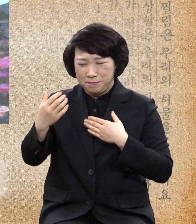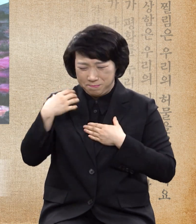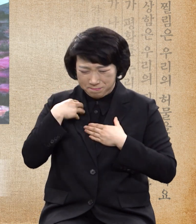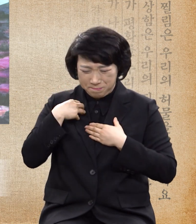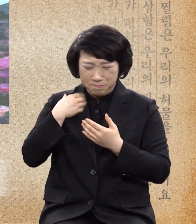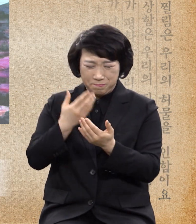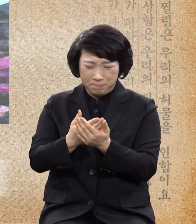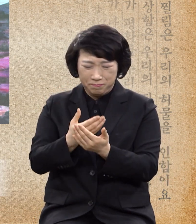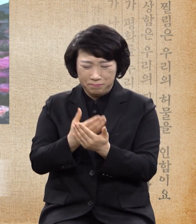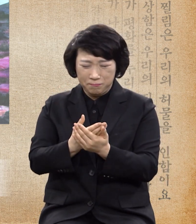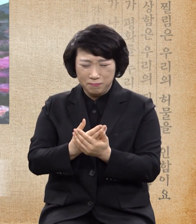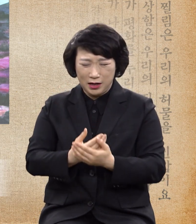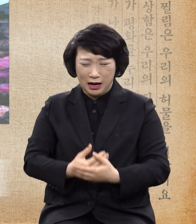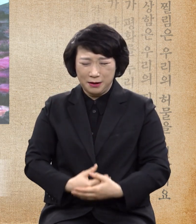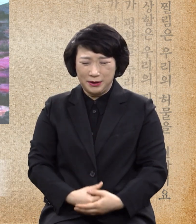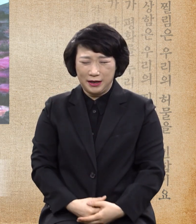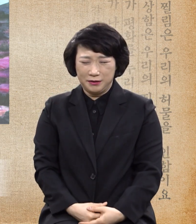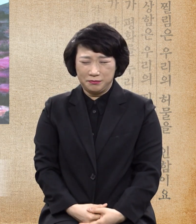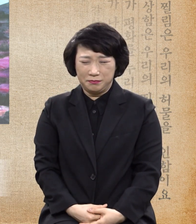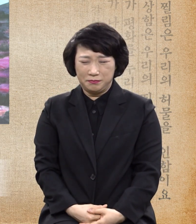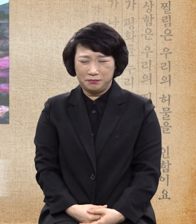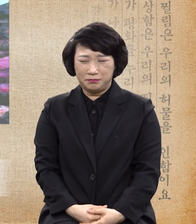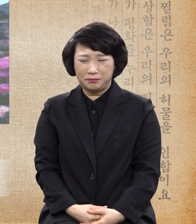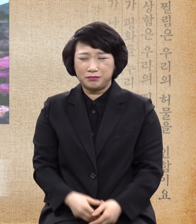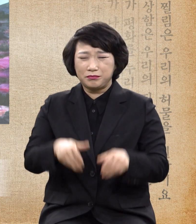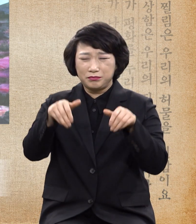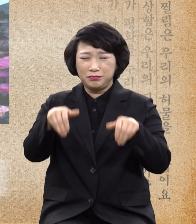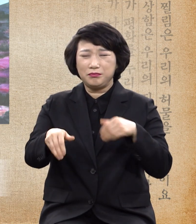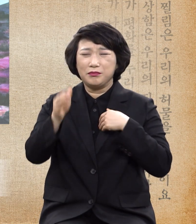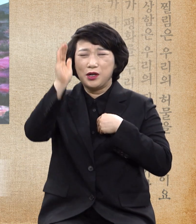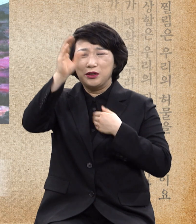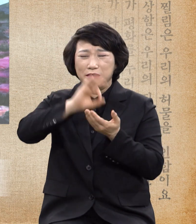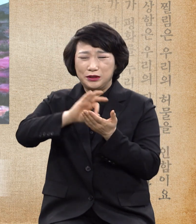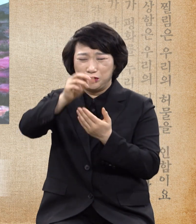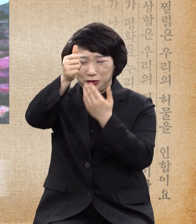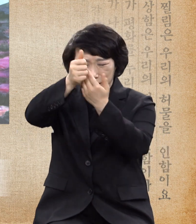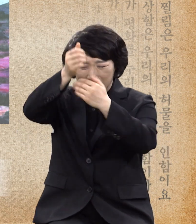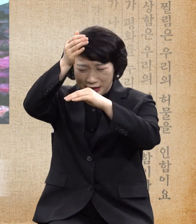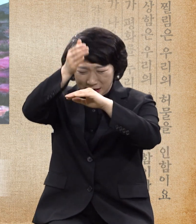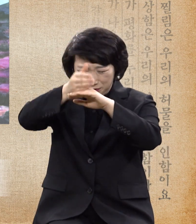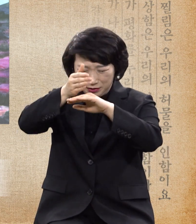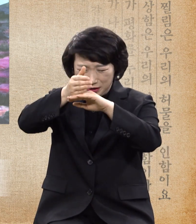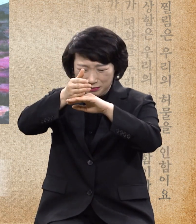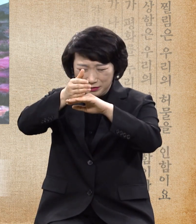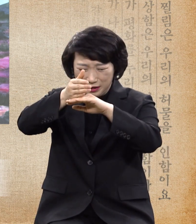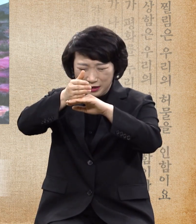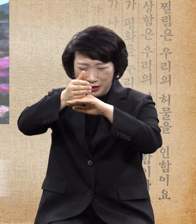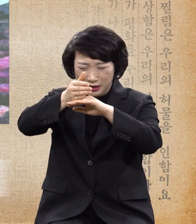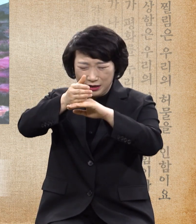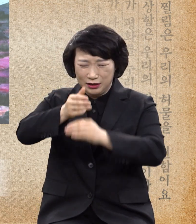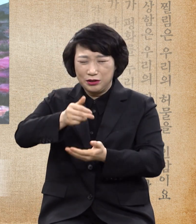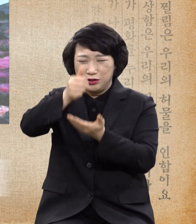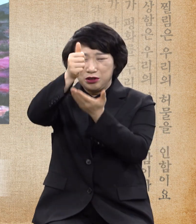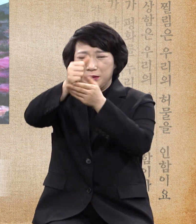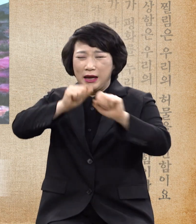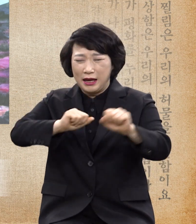하옵소서 종을 써주셔서 감사합니다 주님이 하셨습니다